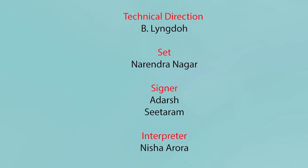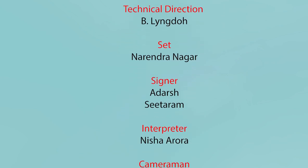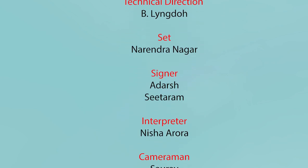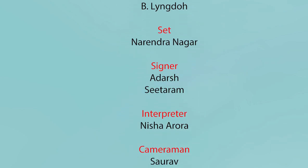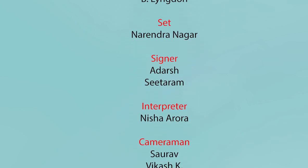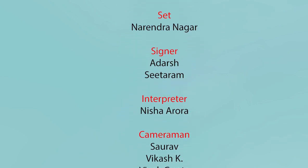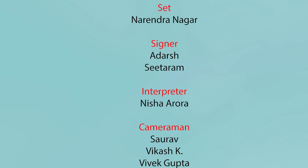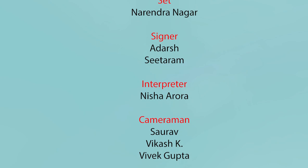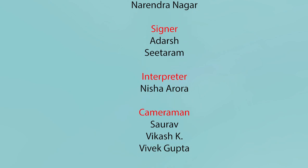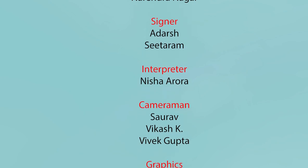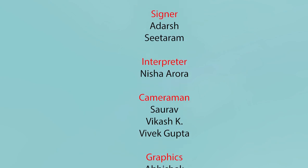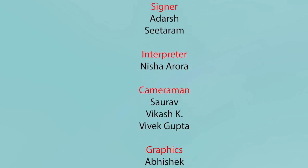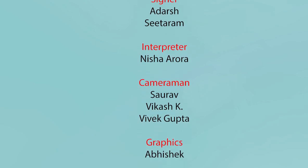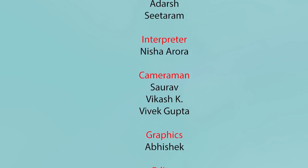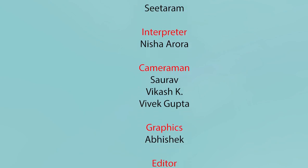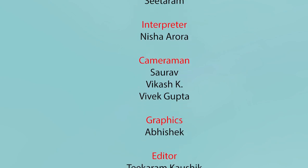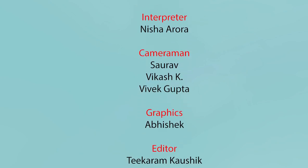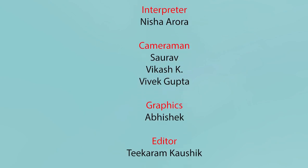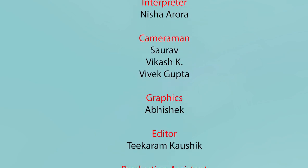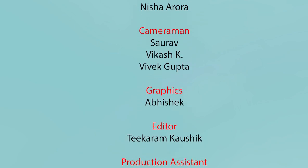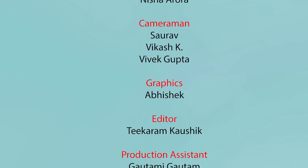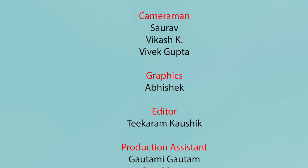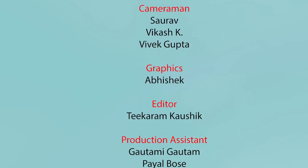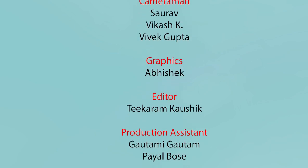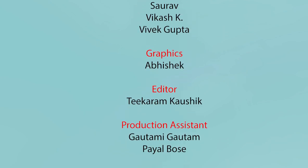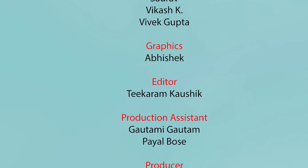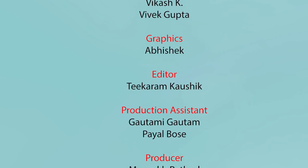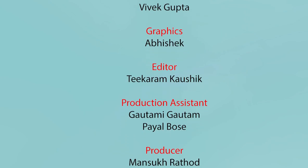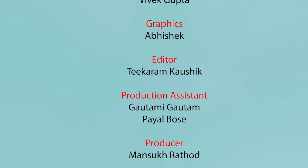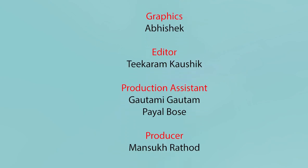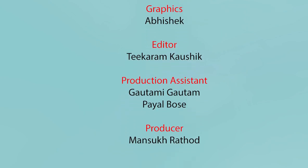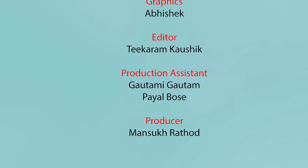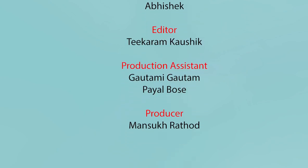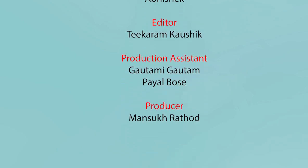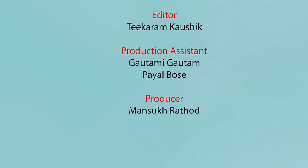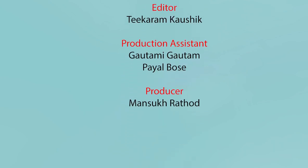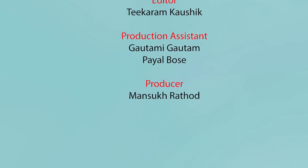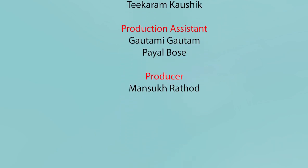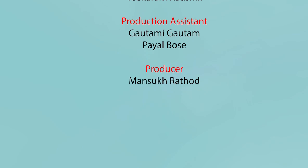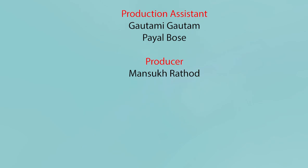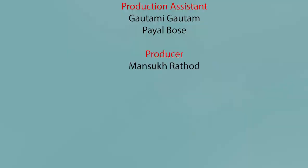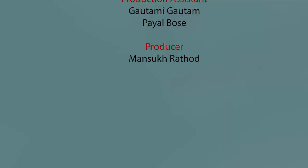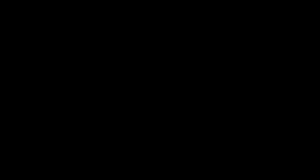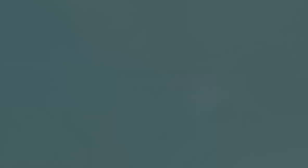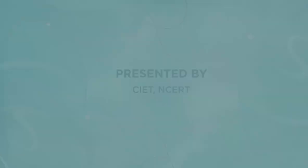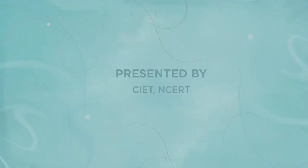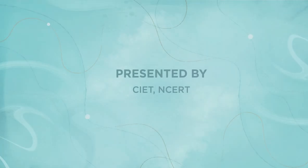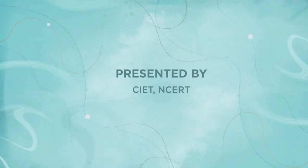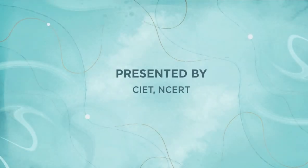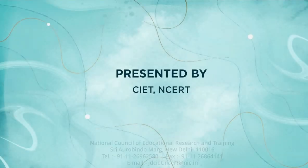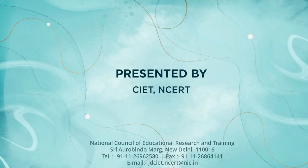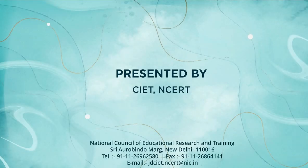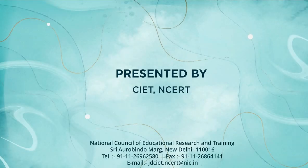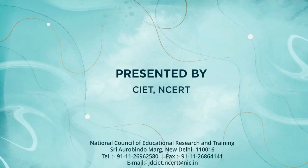चान्ना